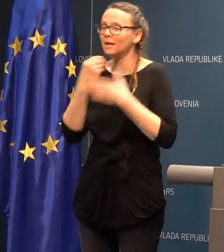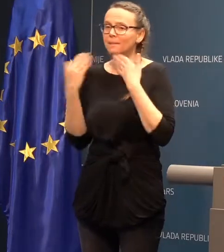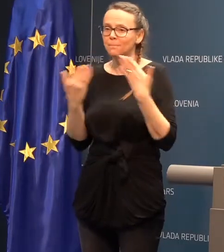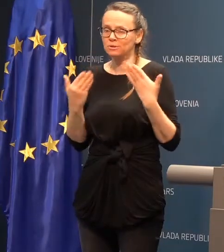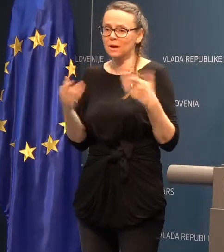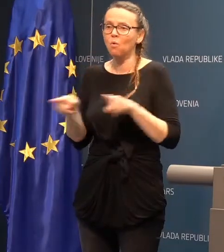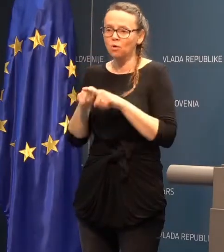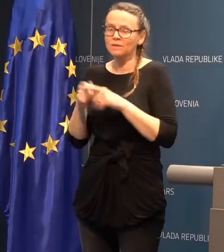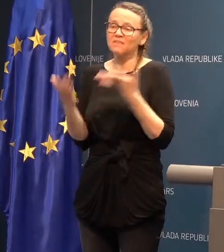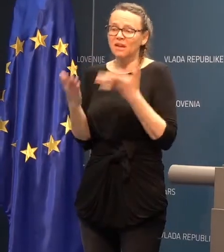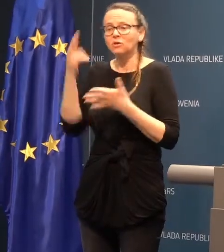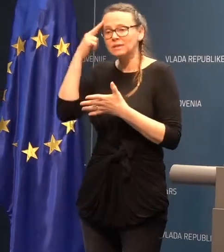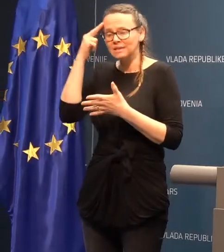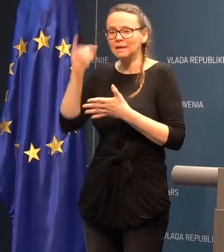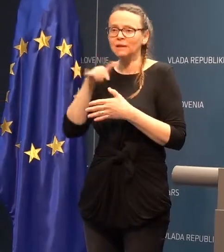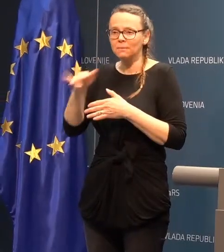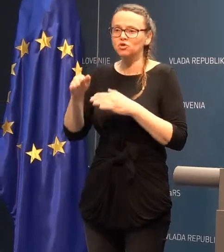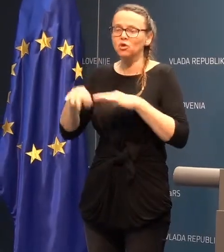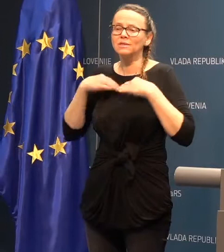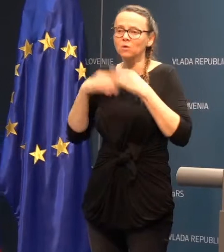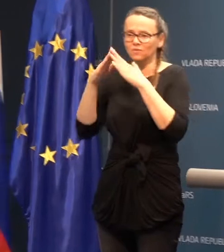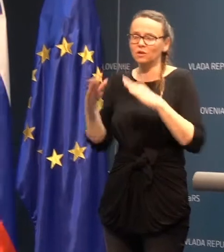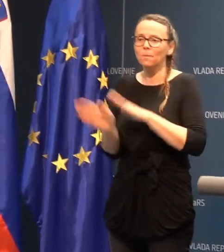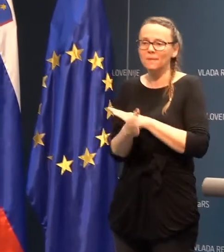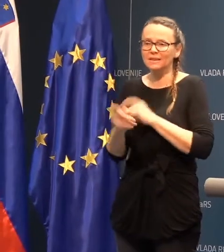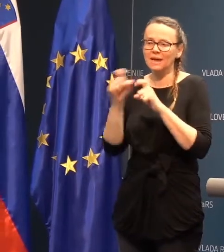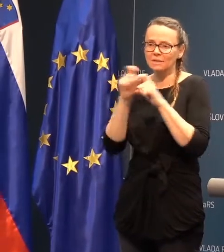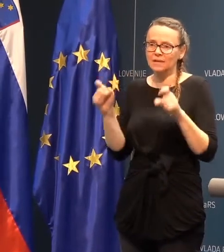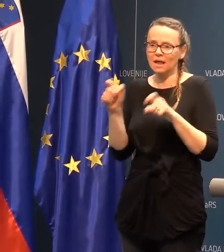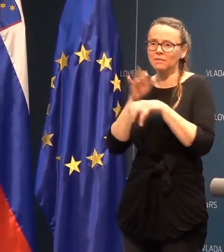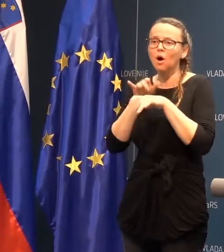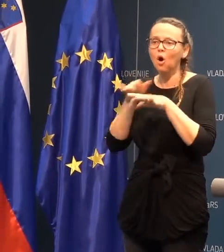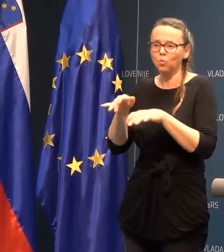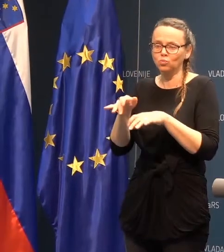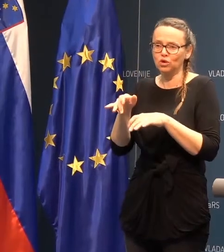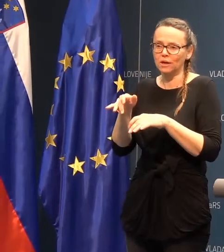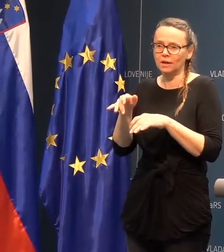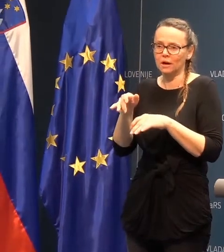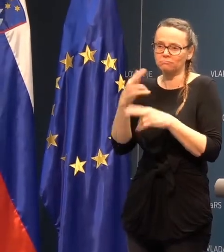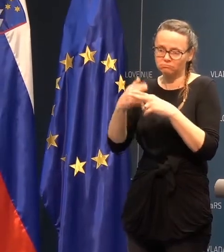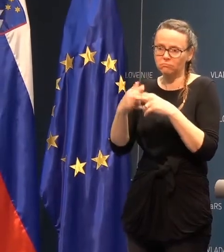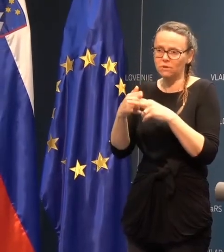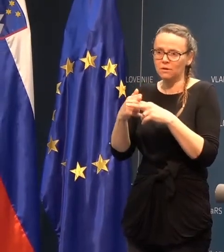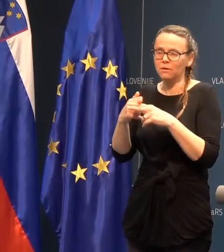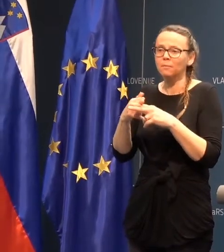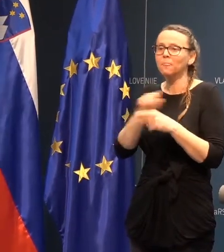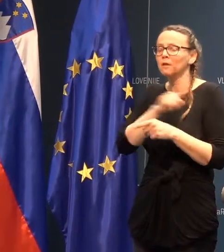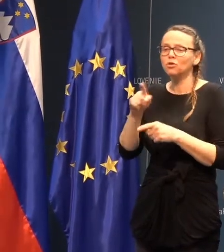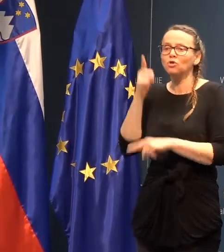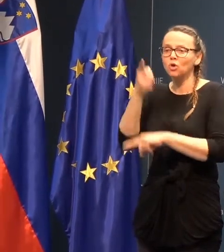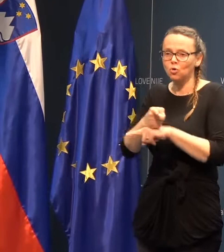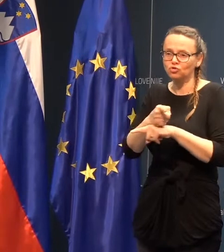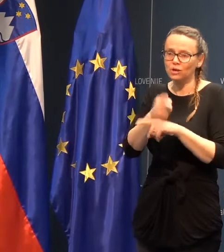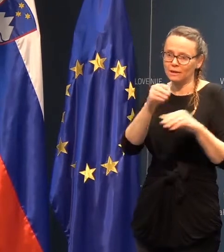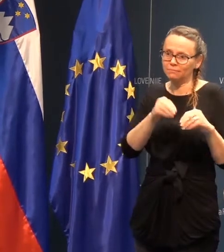Zdravljeno seznanje je prišlo v zdravstveno medlike zaradi preporkuženega do odoločenih privikov,